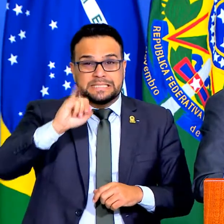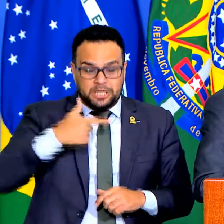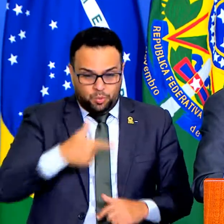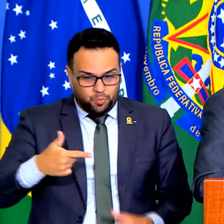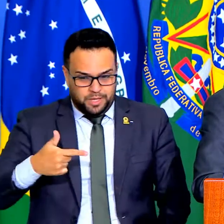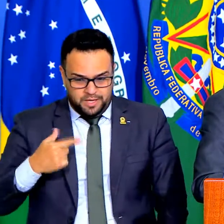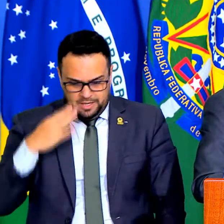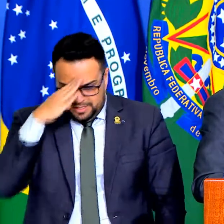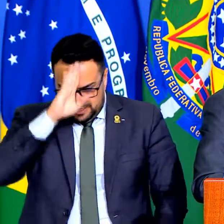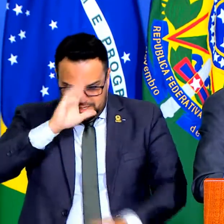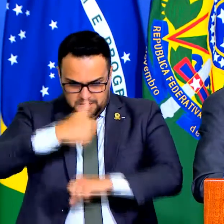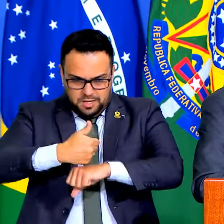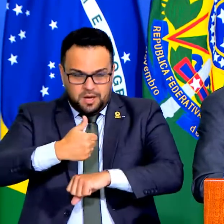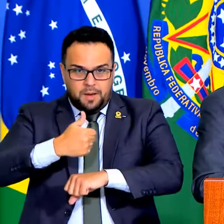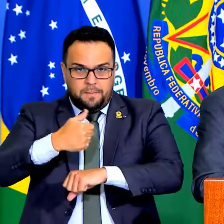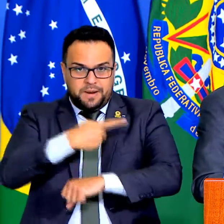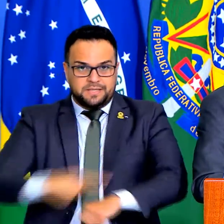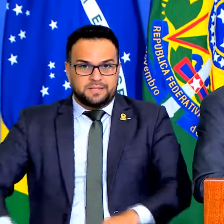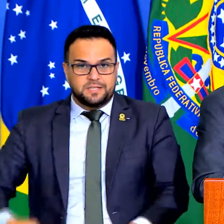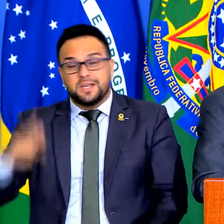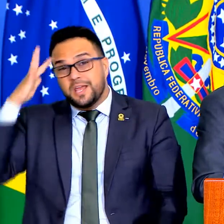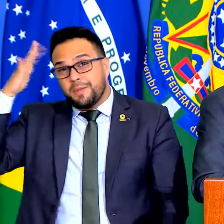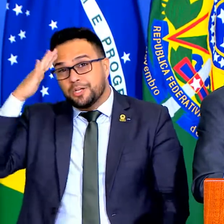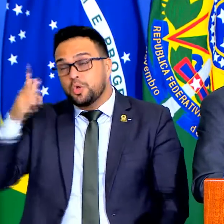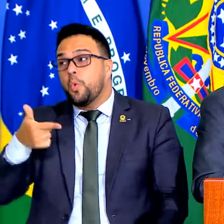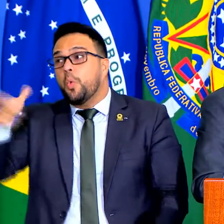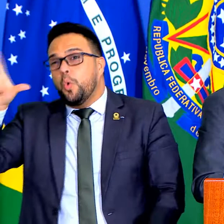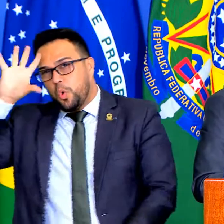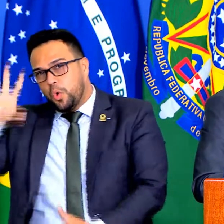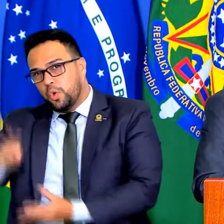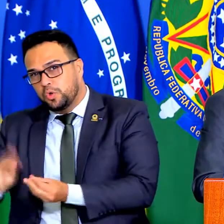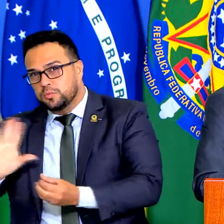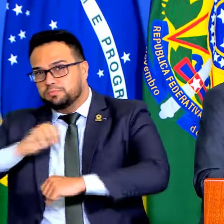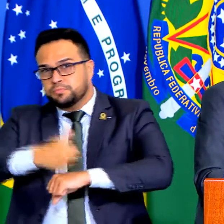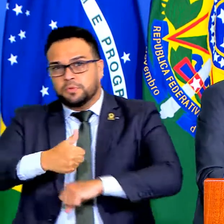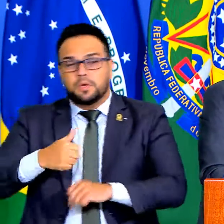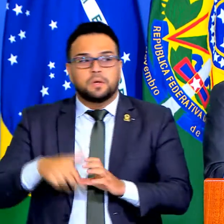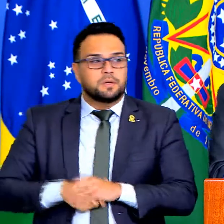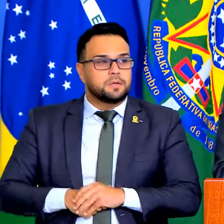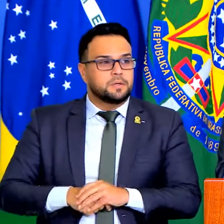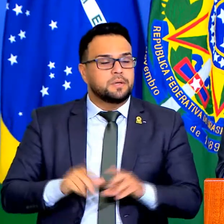estaríamos hoje em dia? Quem podia imaginar?